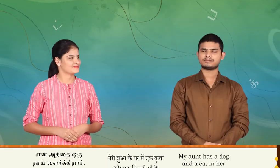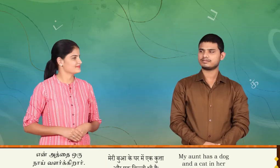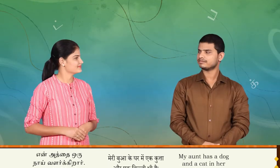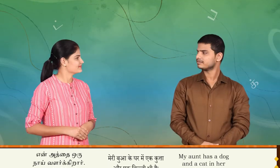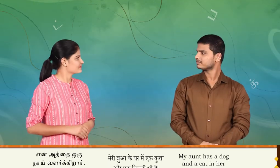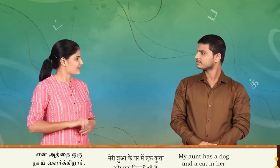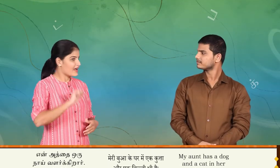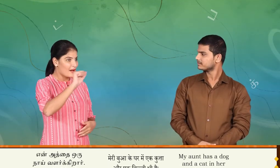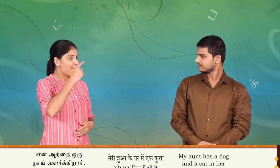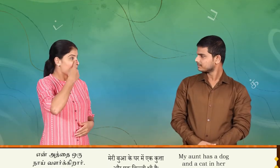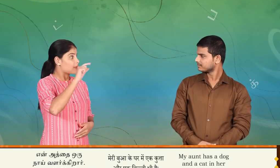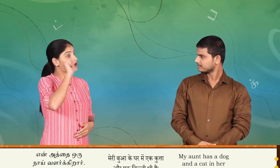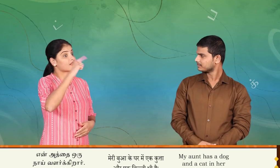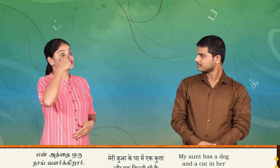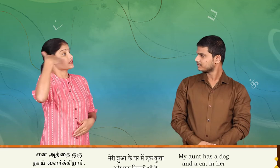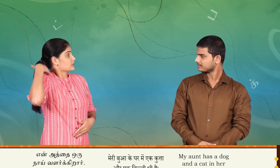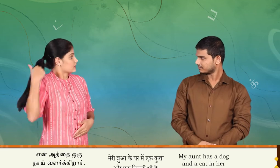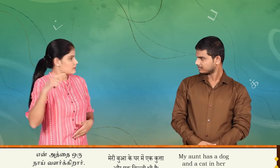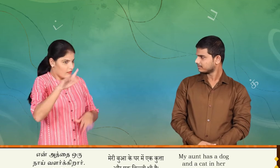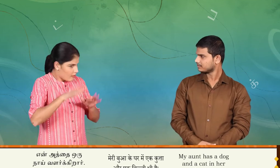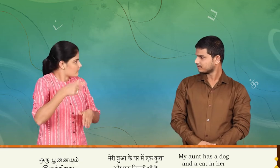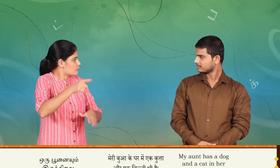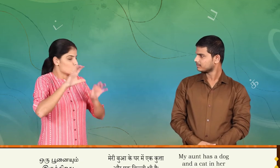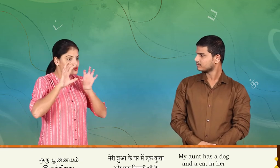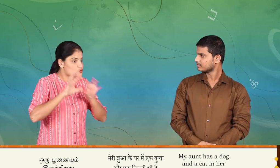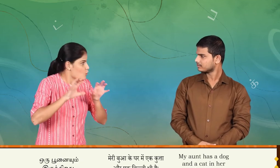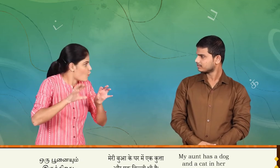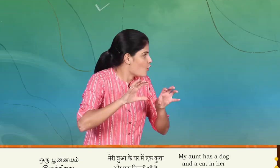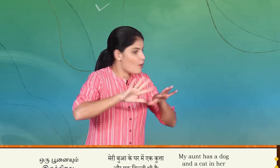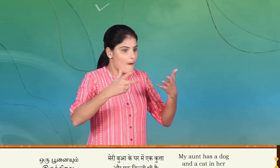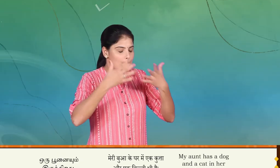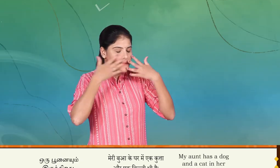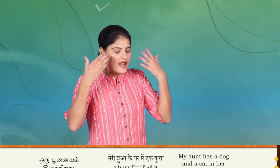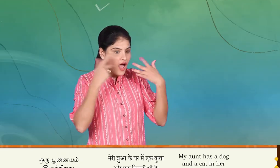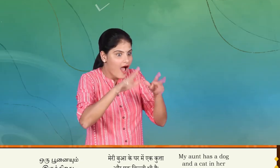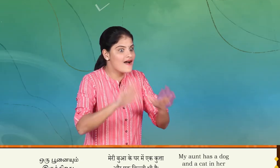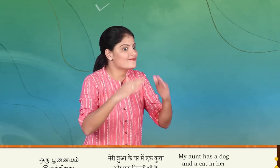என் அத்தை ஒரு நாய்வளக்கிறார் November வீட்டில் ஒரு பூணையும் இர ΚowanyRADER